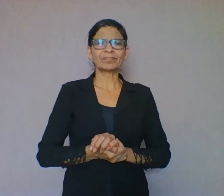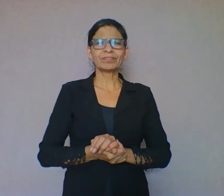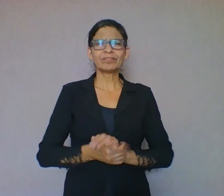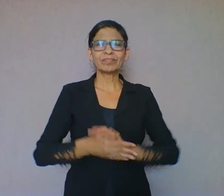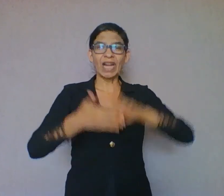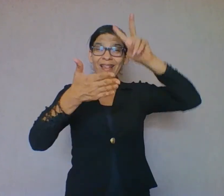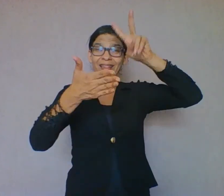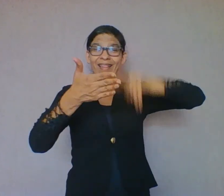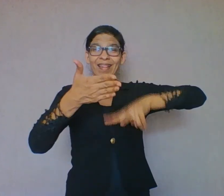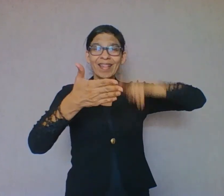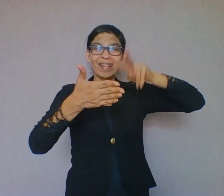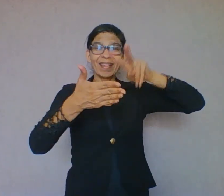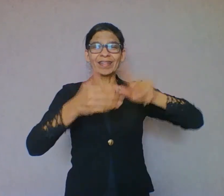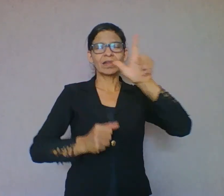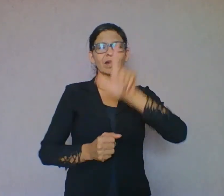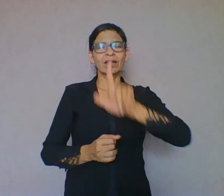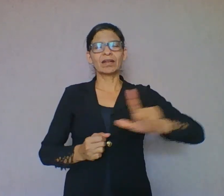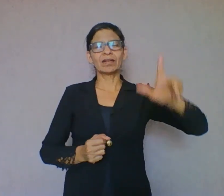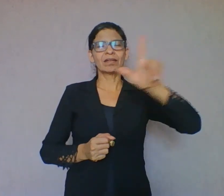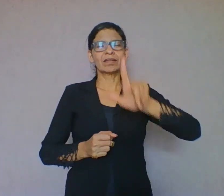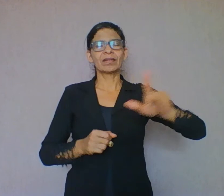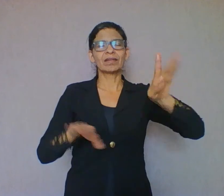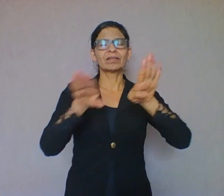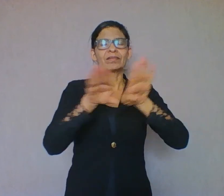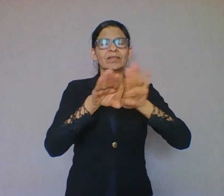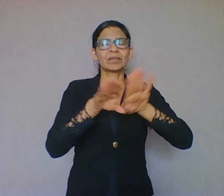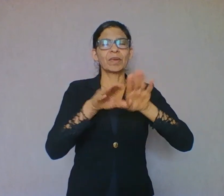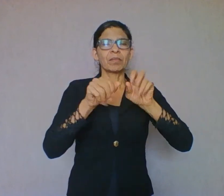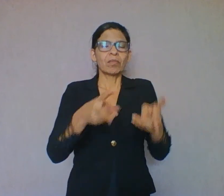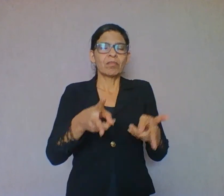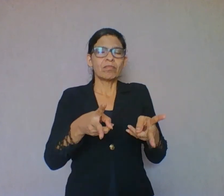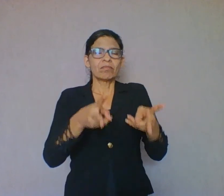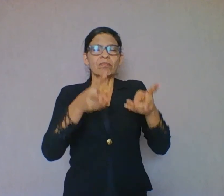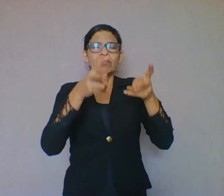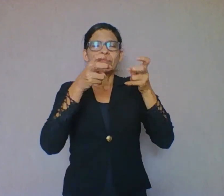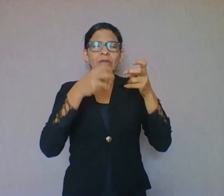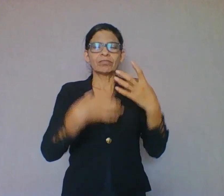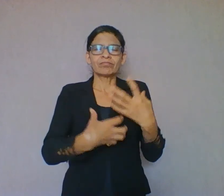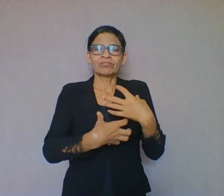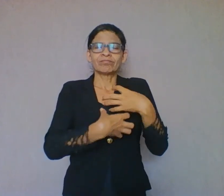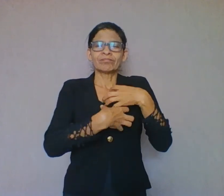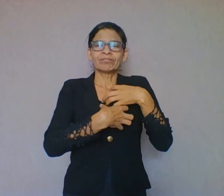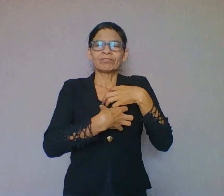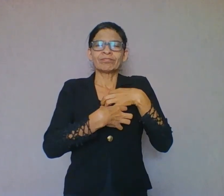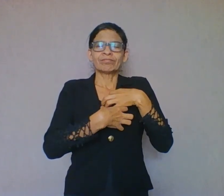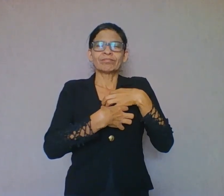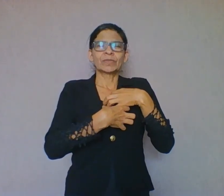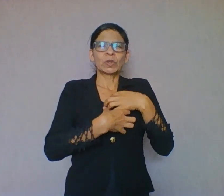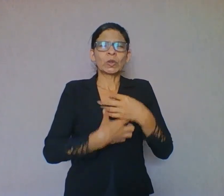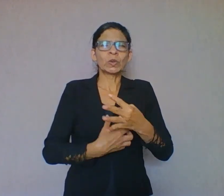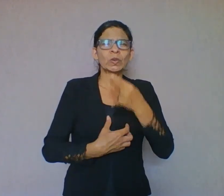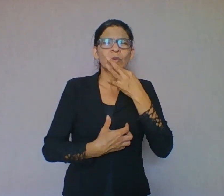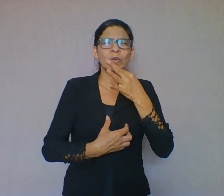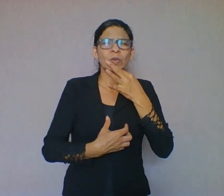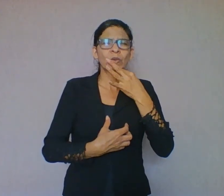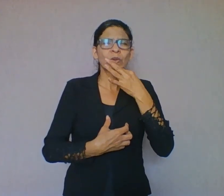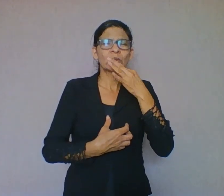compreender o texto como lugar de manifestação de ideologias e reconhecer os discursos ou mitos fundadores da